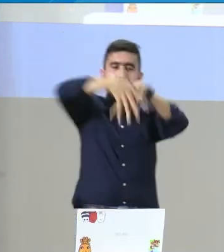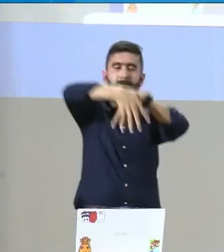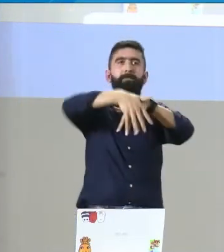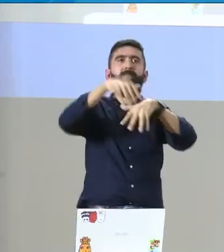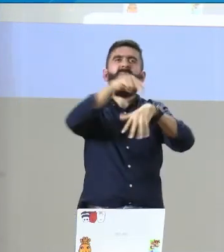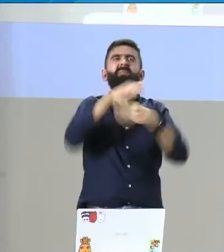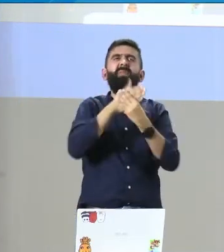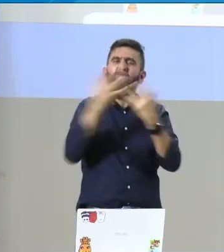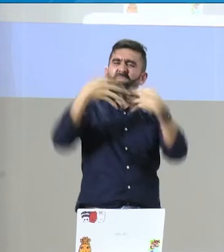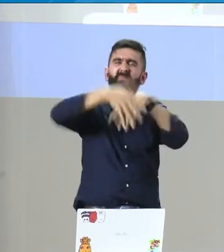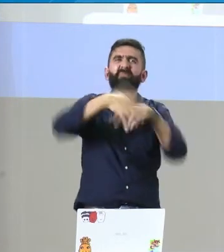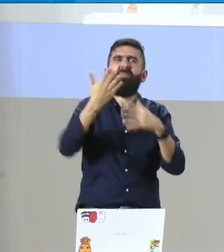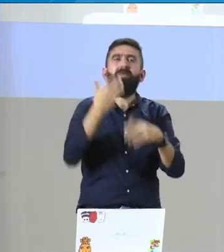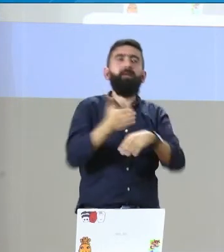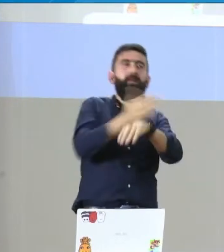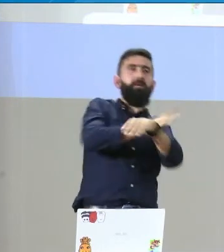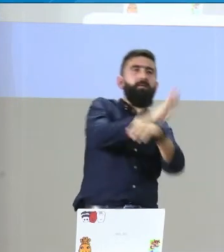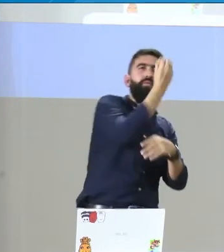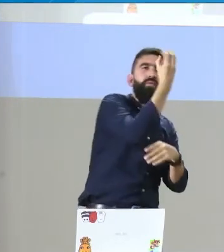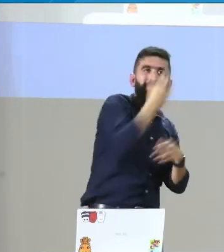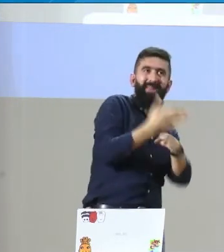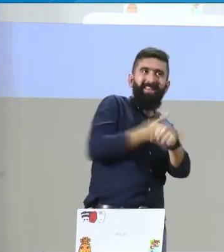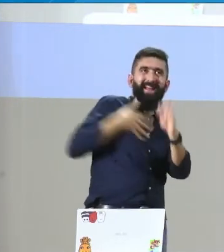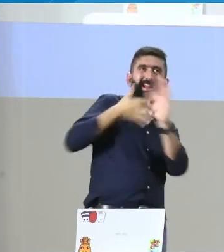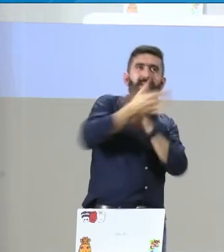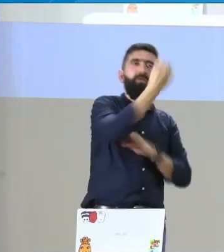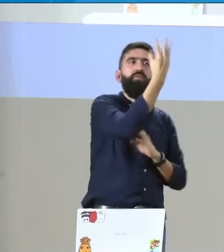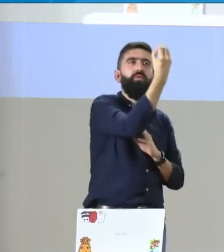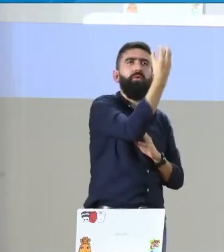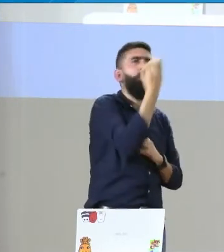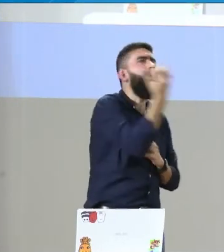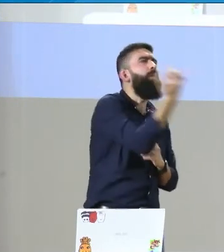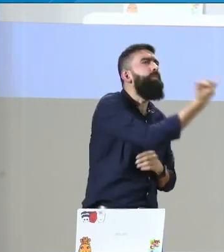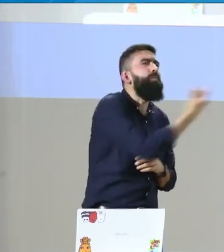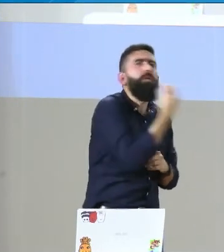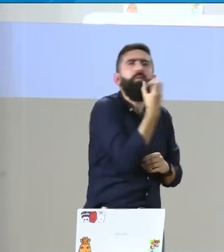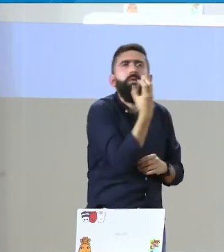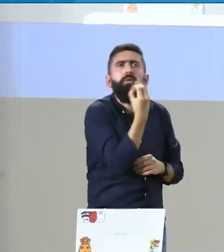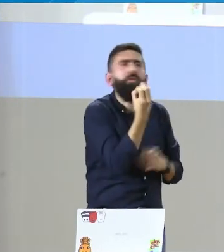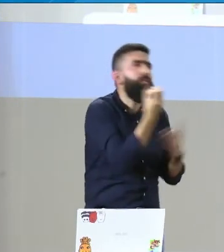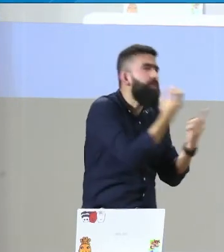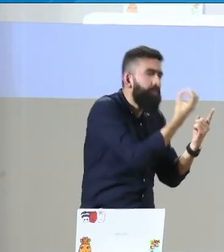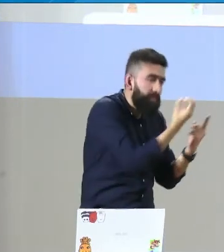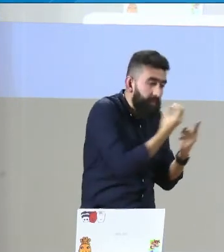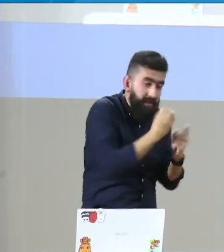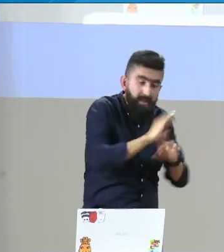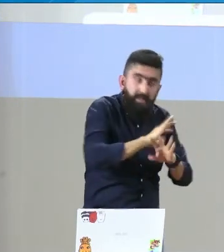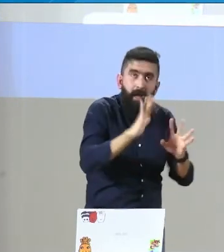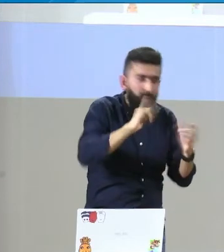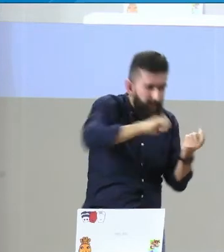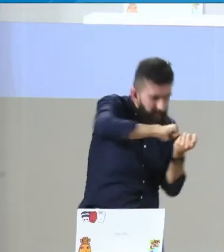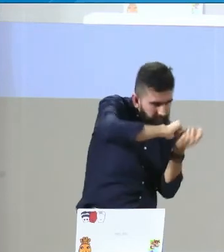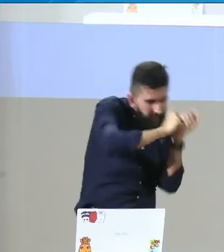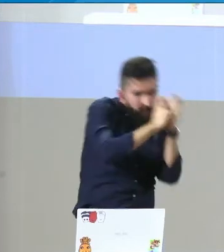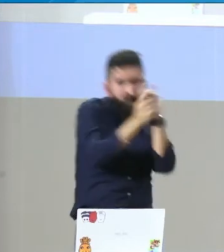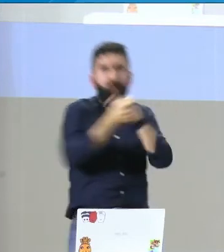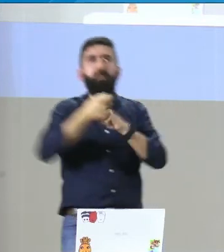El tercero, volvemos a la metodología, es una metodología mixta, de índole mixta, con una base cuantitativa. Entonces,